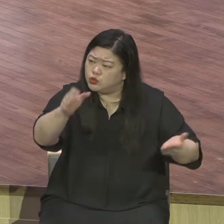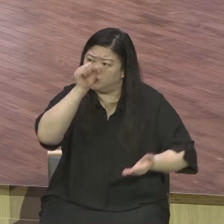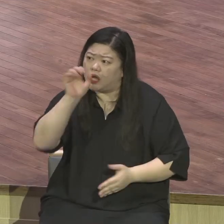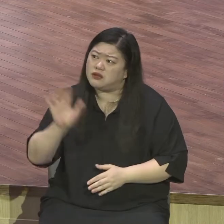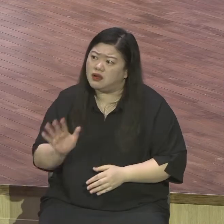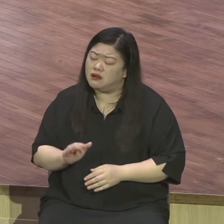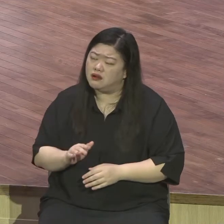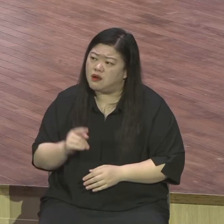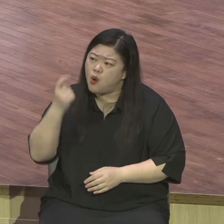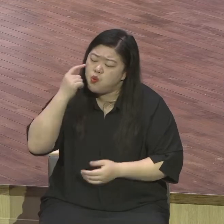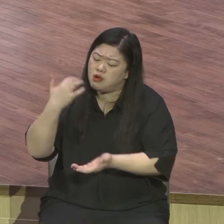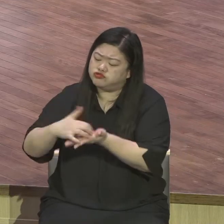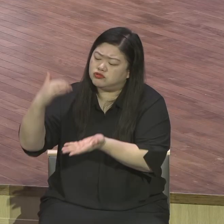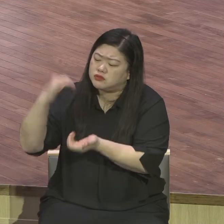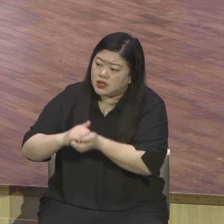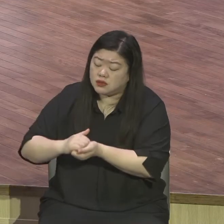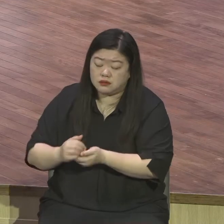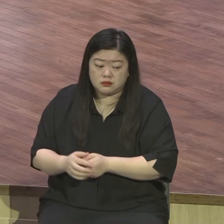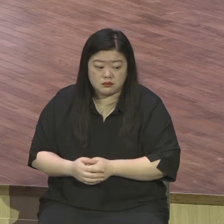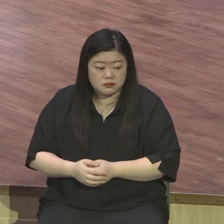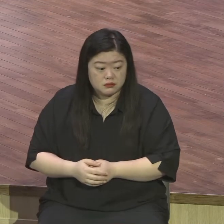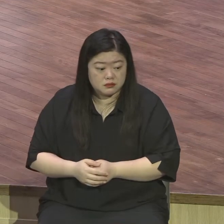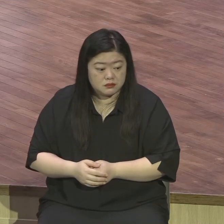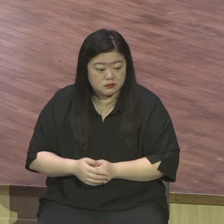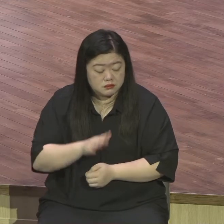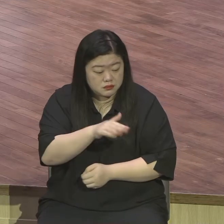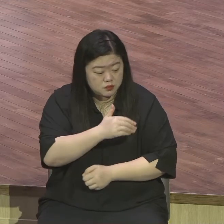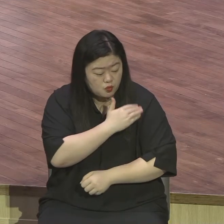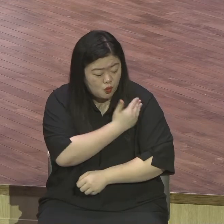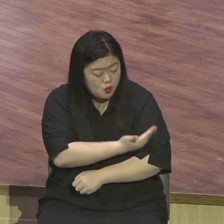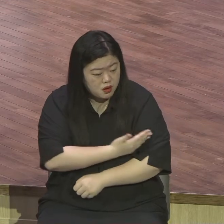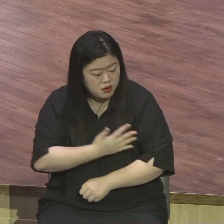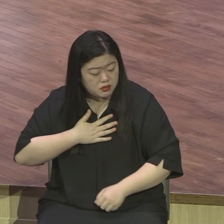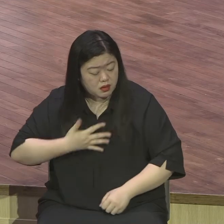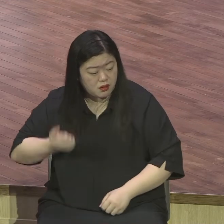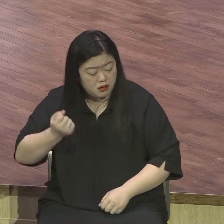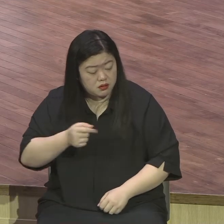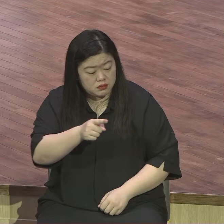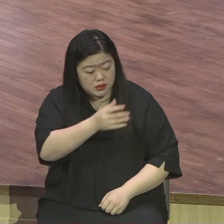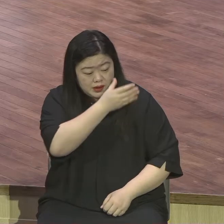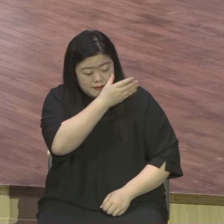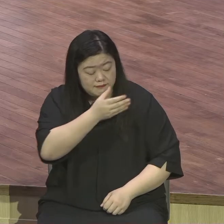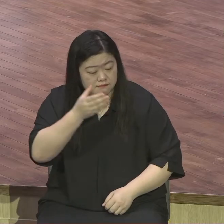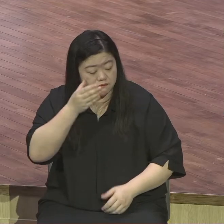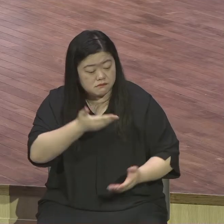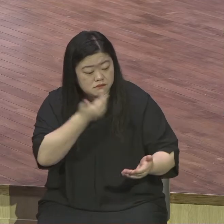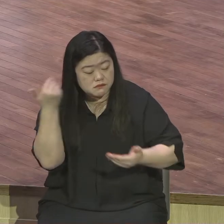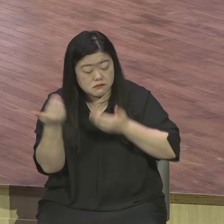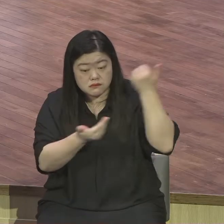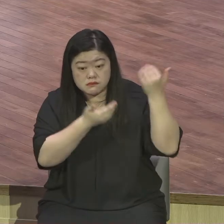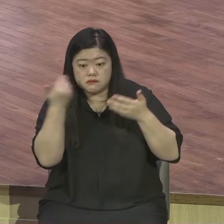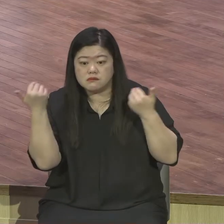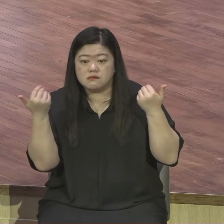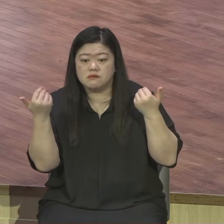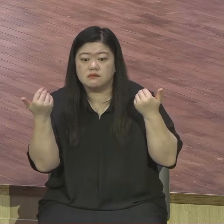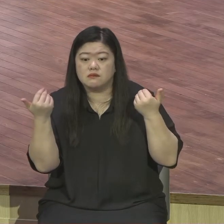먼저 구원의 은혜를 입은 자들은 나중 온 자들이 구원을 받게 된 것에 대해서 오히려 더